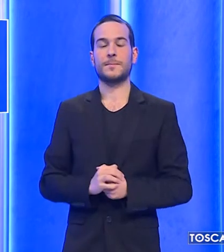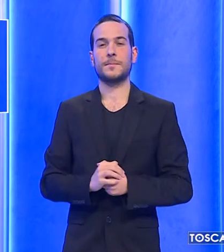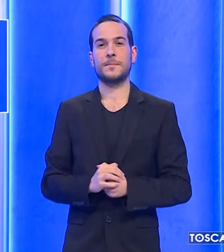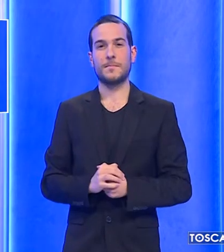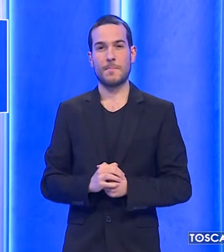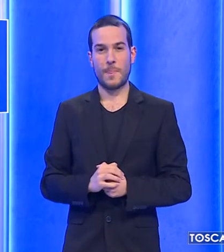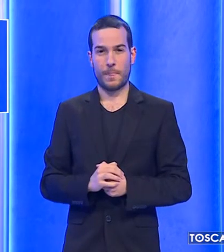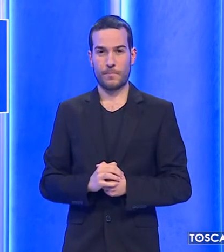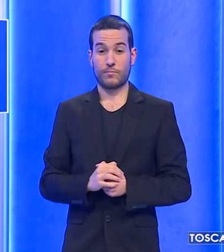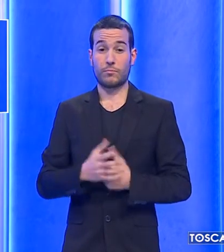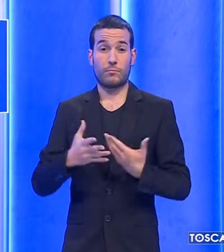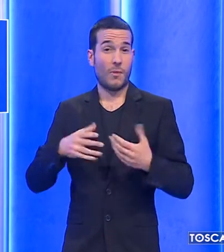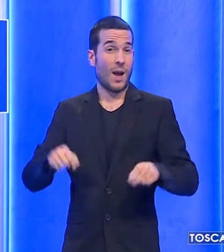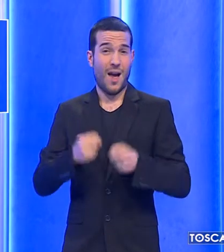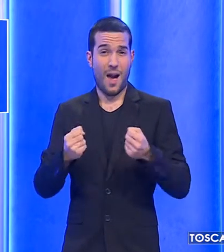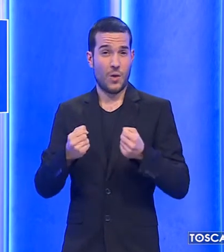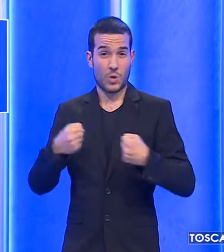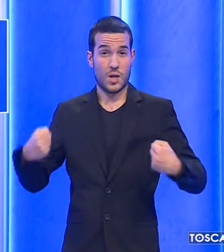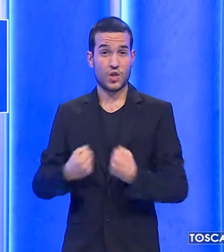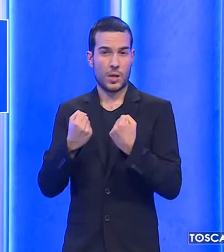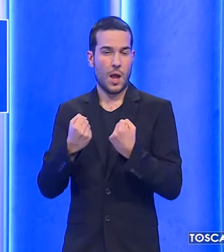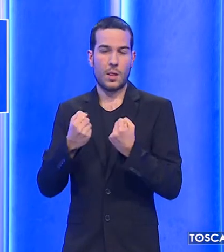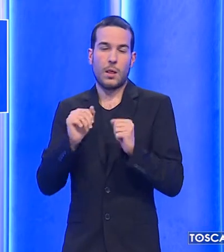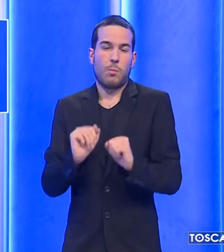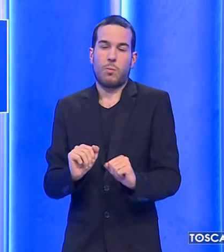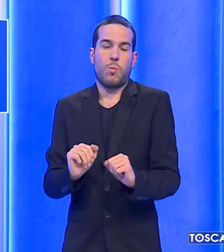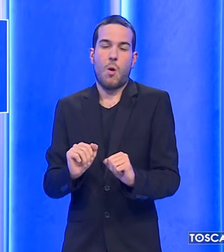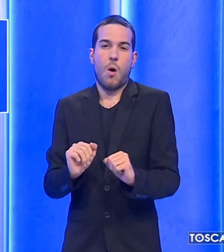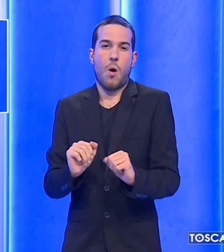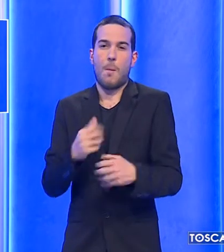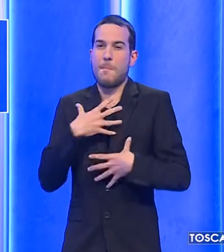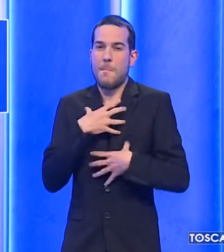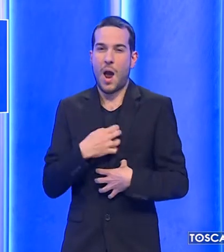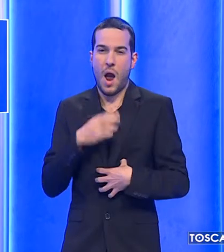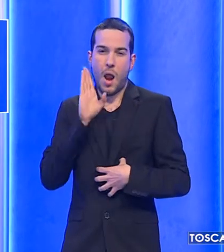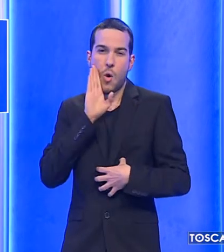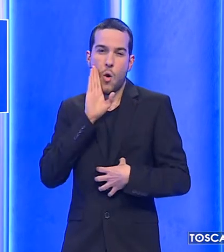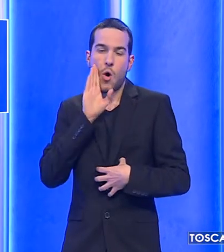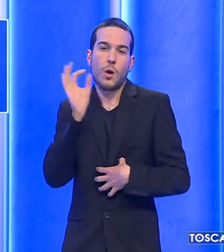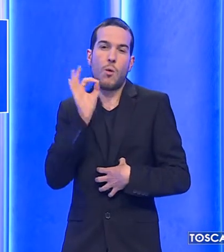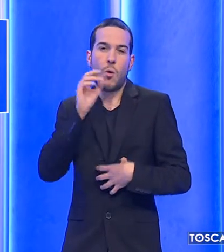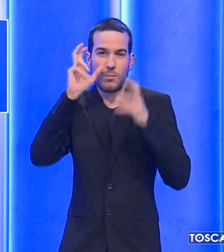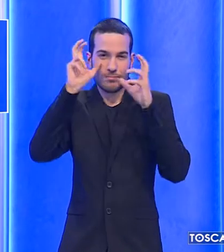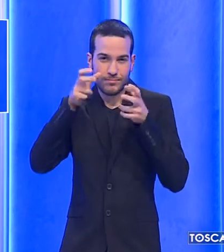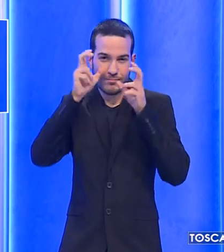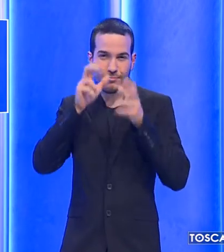Riguardo alle cause, al momento si ipotizza come verosimile il malore o un colpo di sonno.